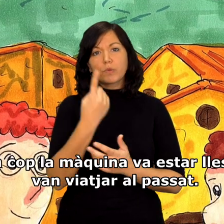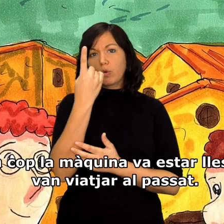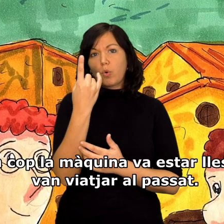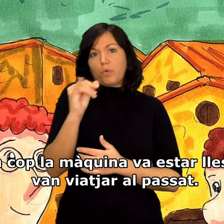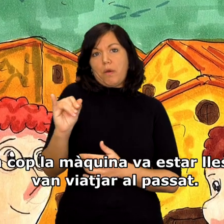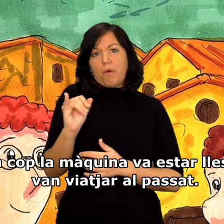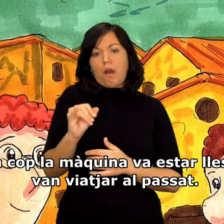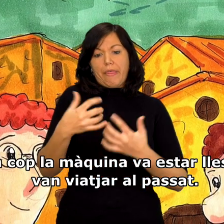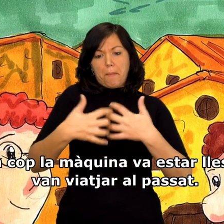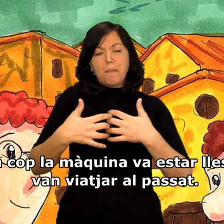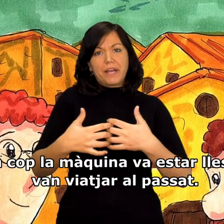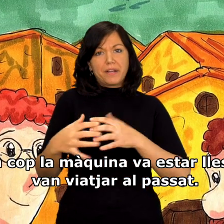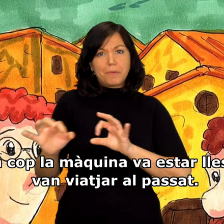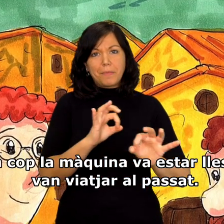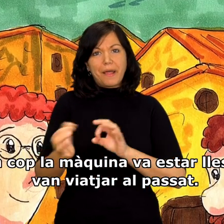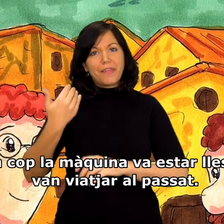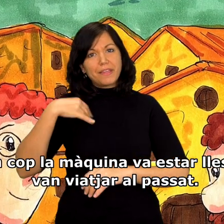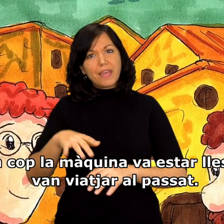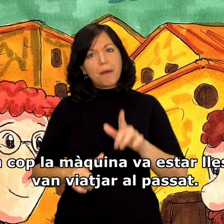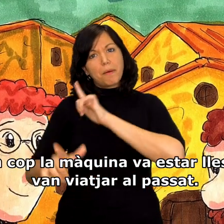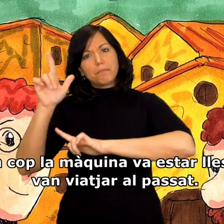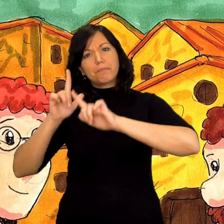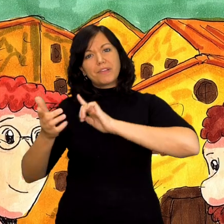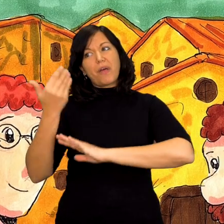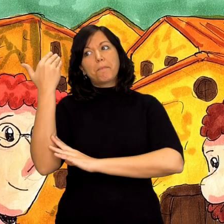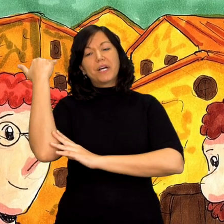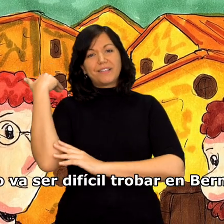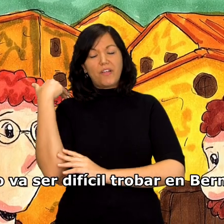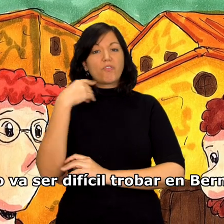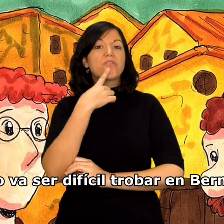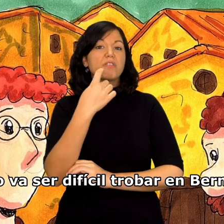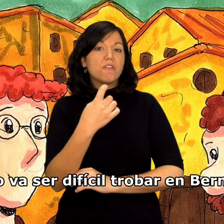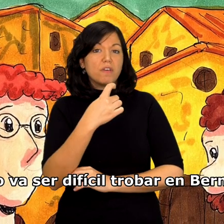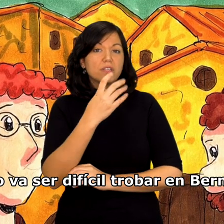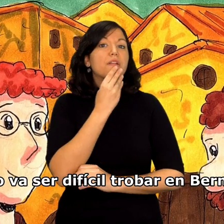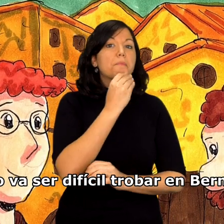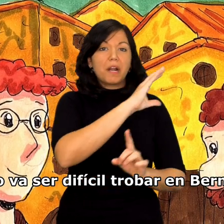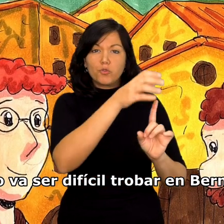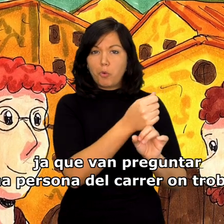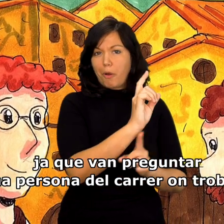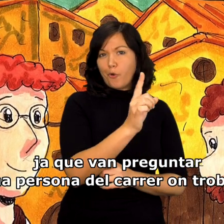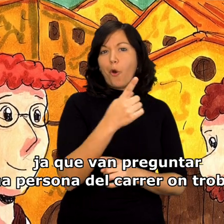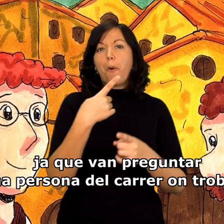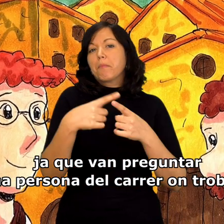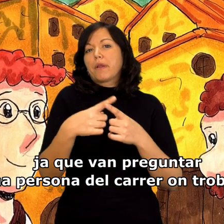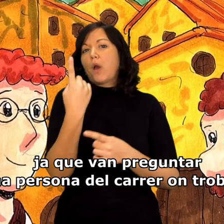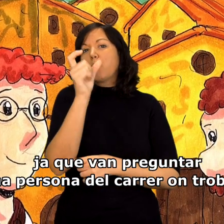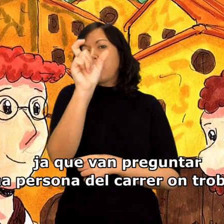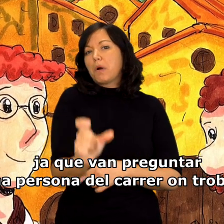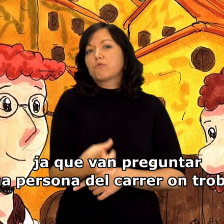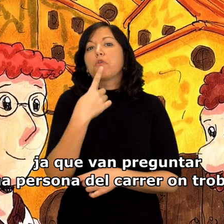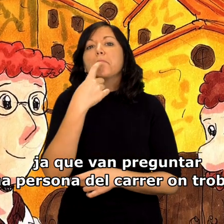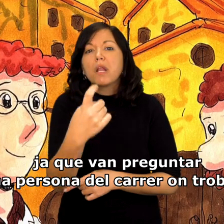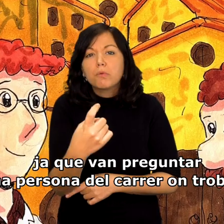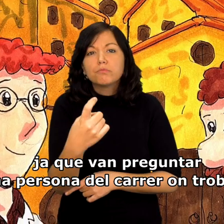Un cop la màquina va estar llesta, van viatjar al passat. No va ser difícil trobar en Bernat, ja que van preguntar a una